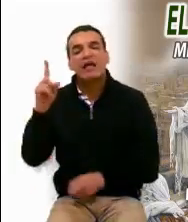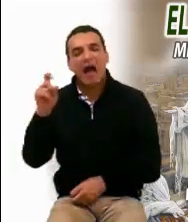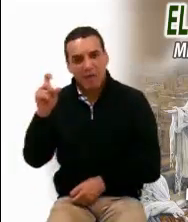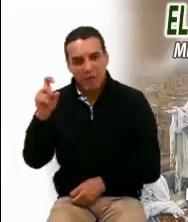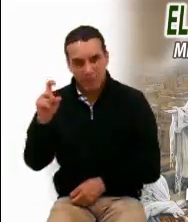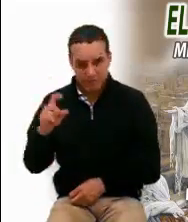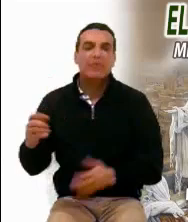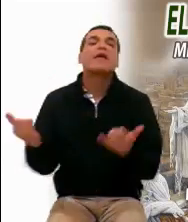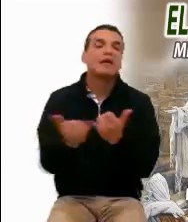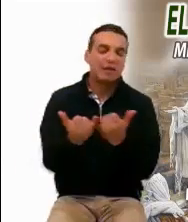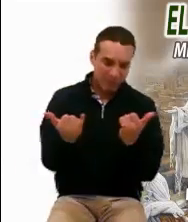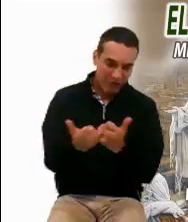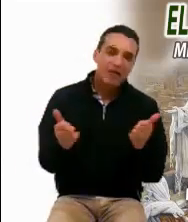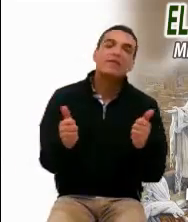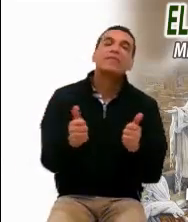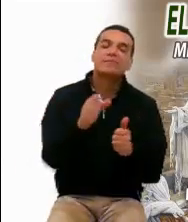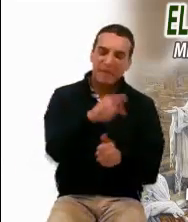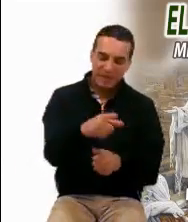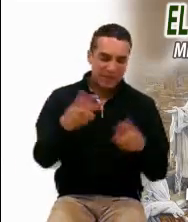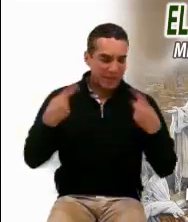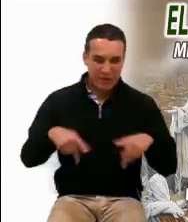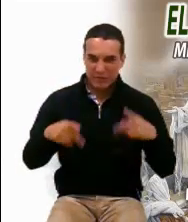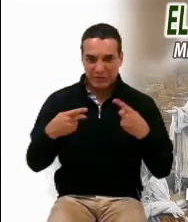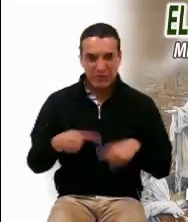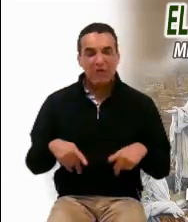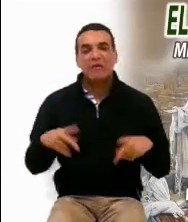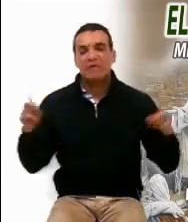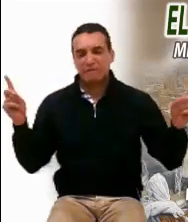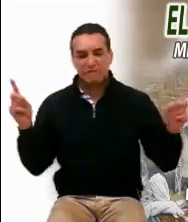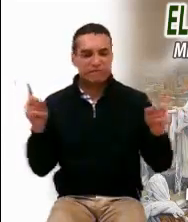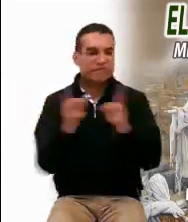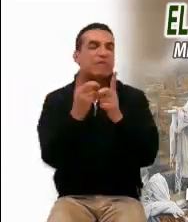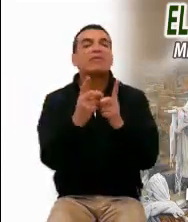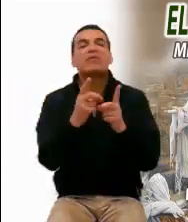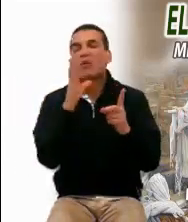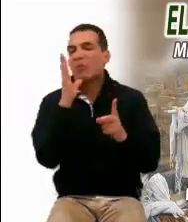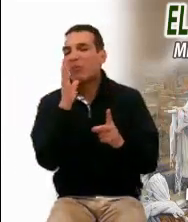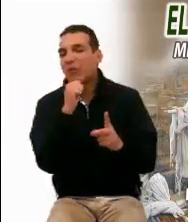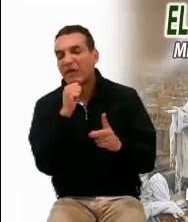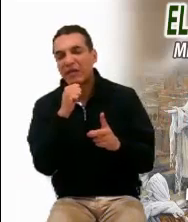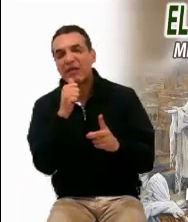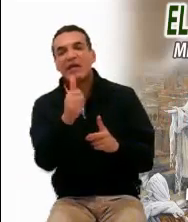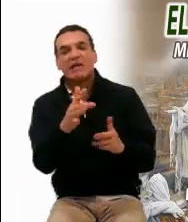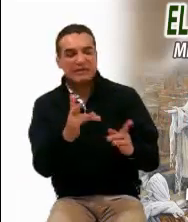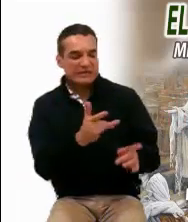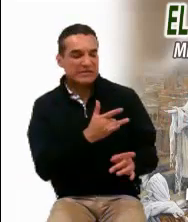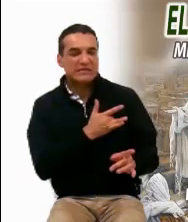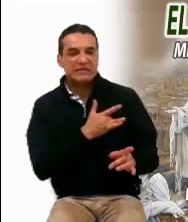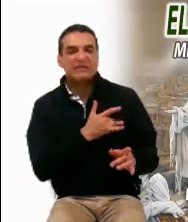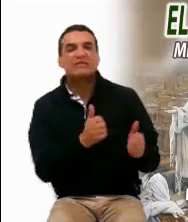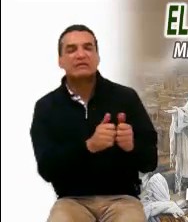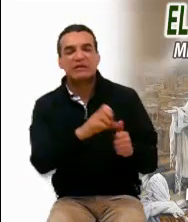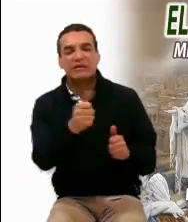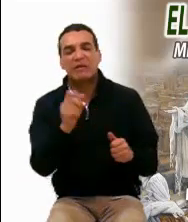así pasa con las personas. No se da el encuentro. Nunca llegan al corazón del otro. No se acercan, no